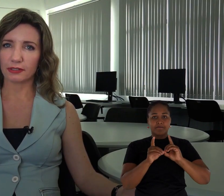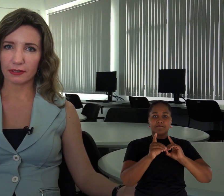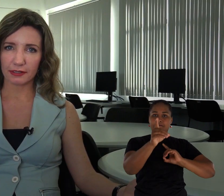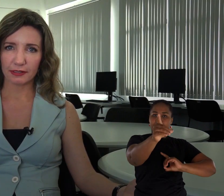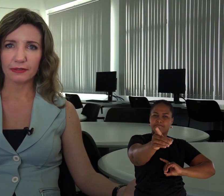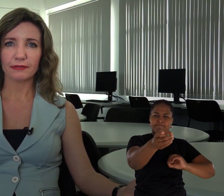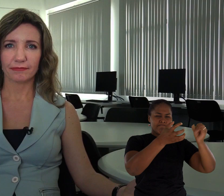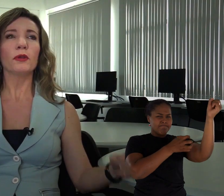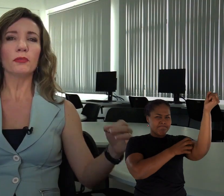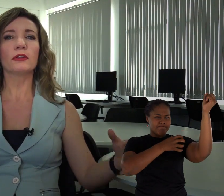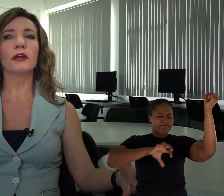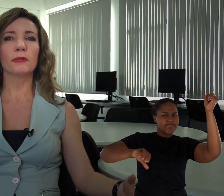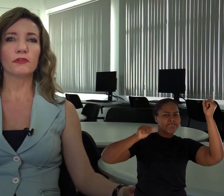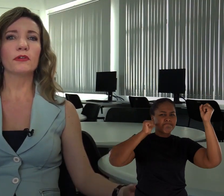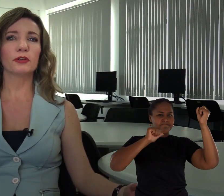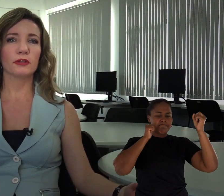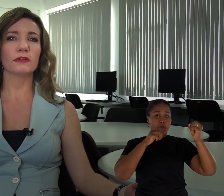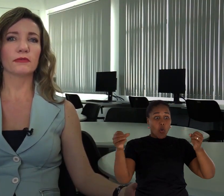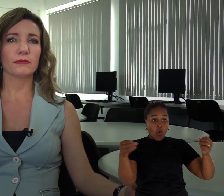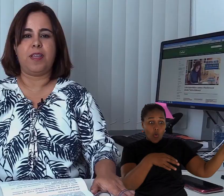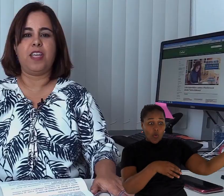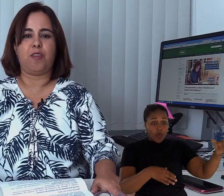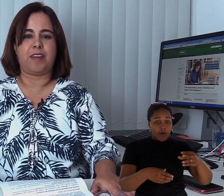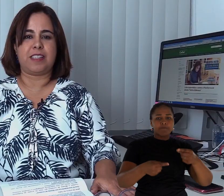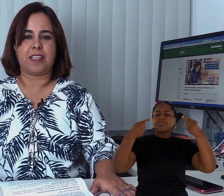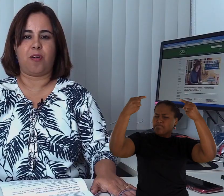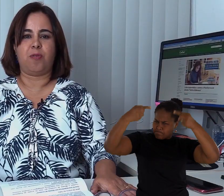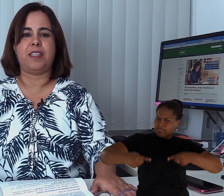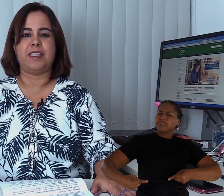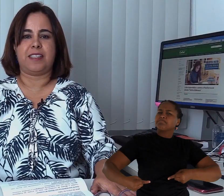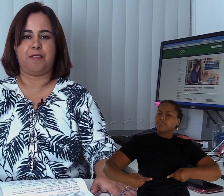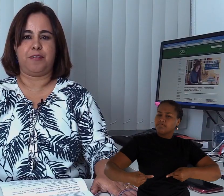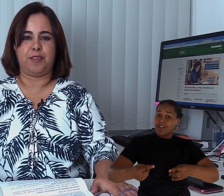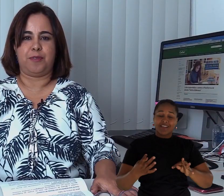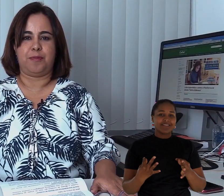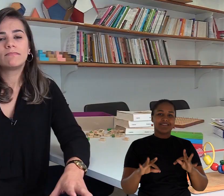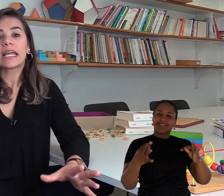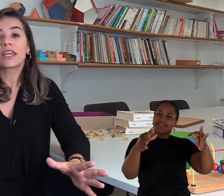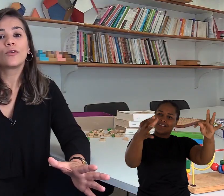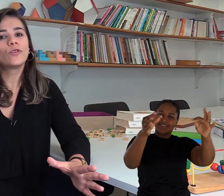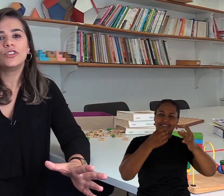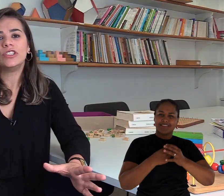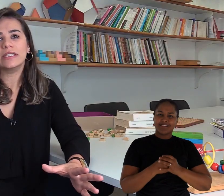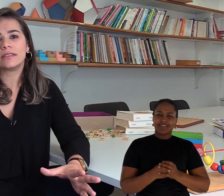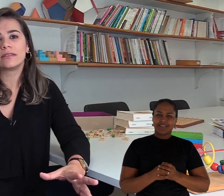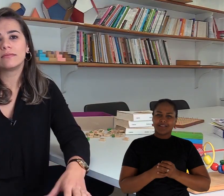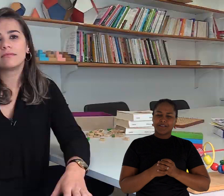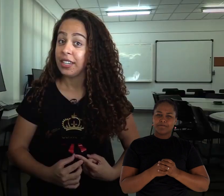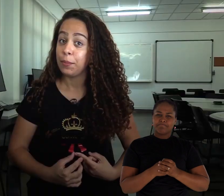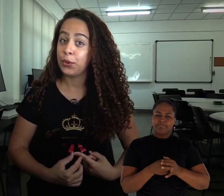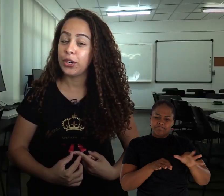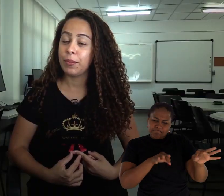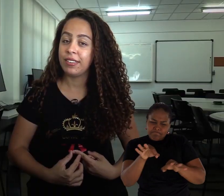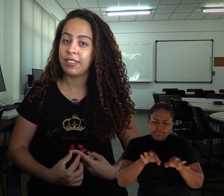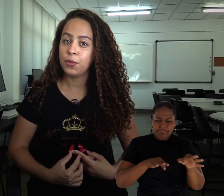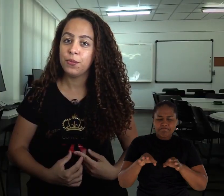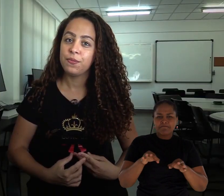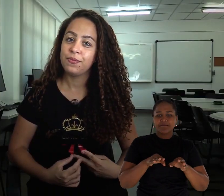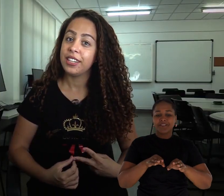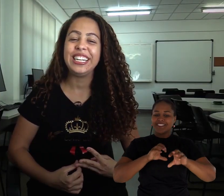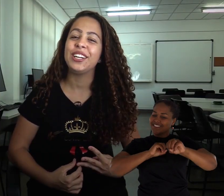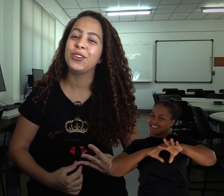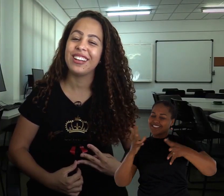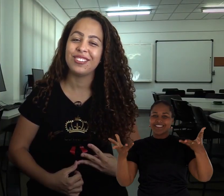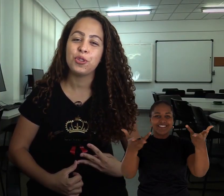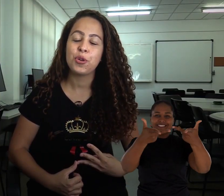Educação à distância. O empoderamento feminino. Inovação e desafio. Tecnologias. Programação